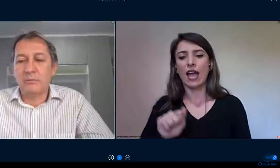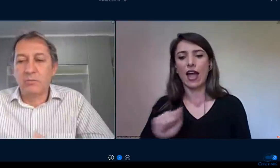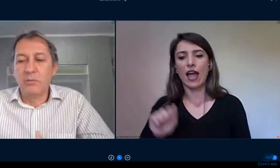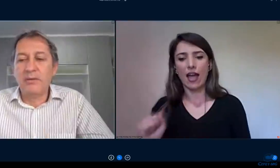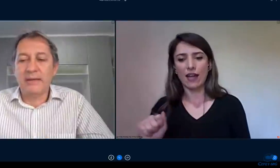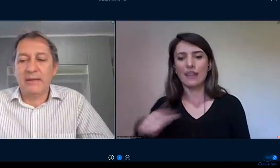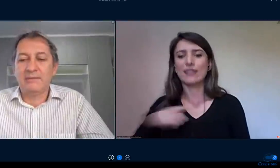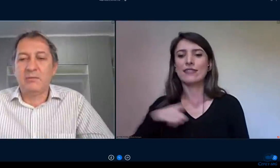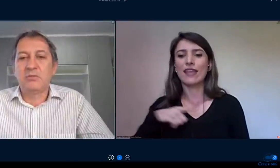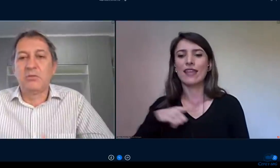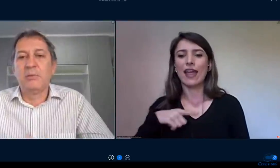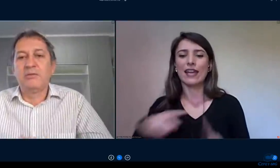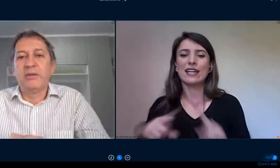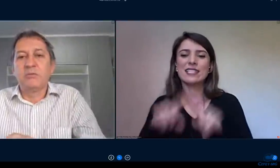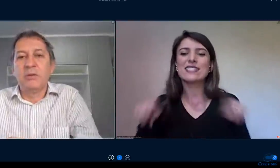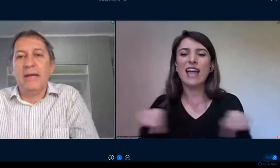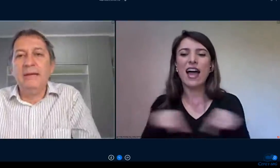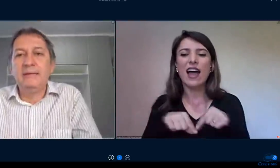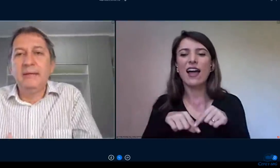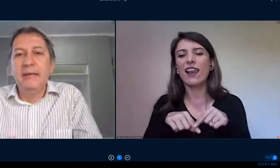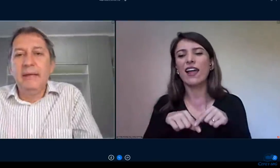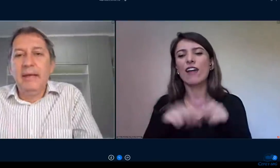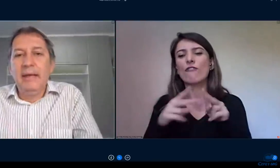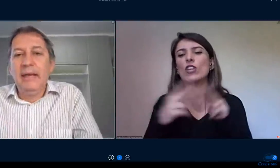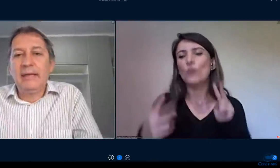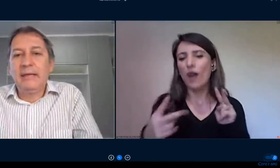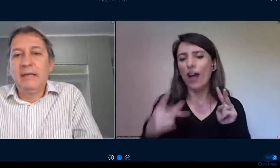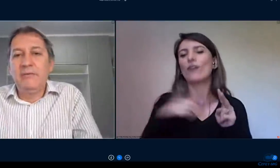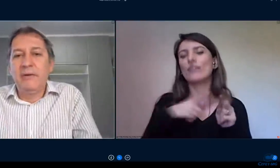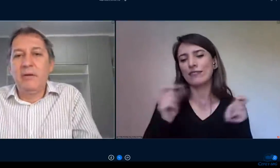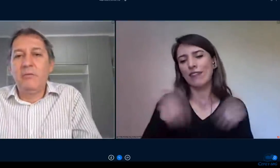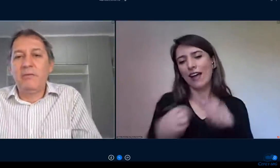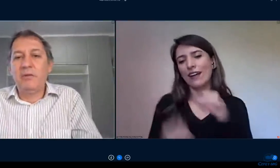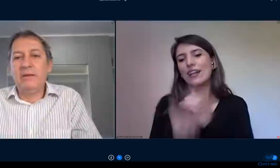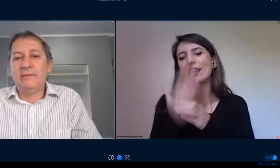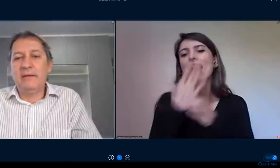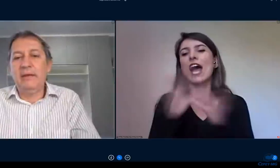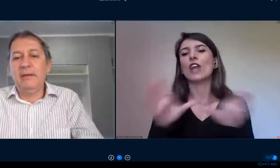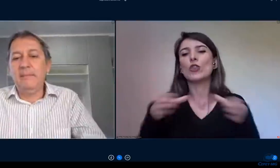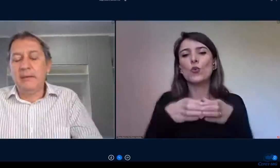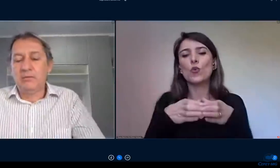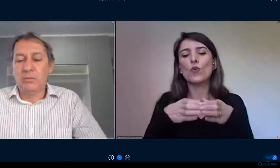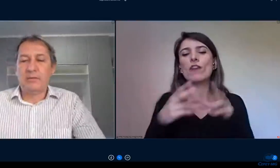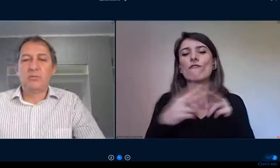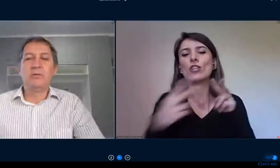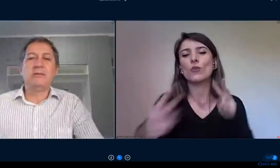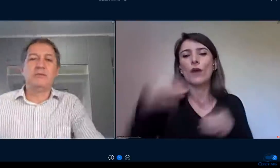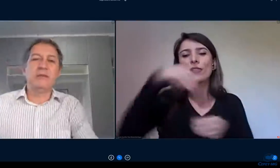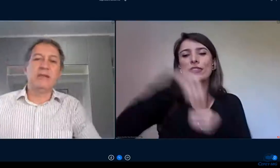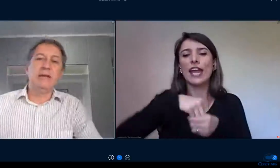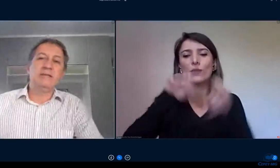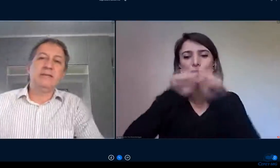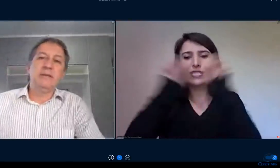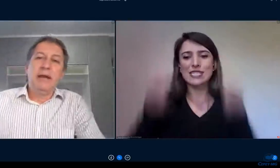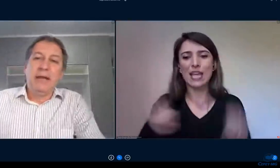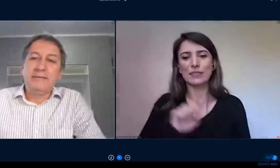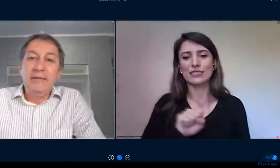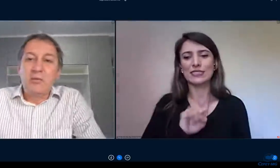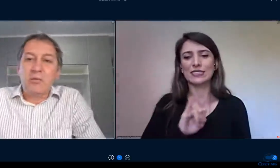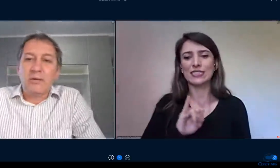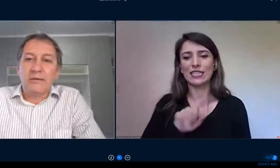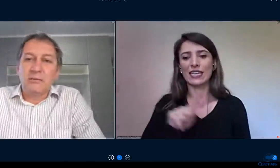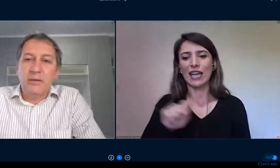da turma da criação de turmas virtuais que vão favorecer sobretudo as atividades